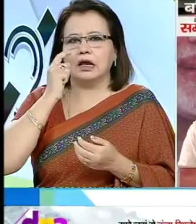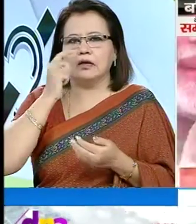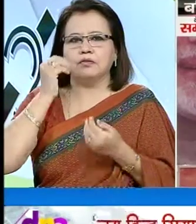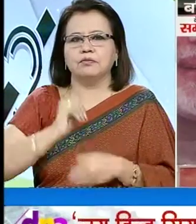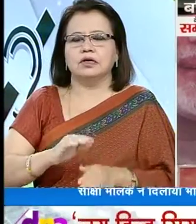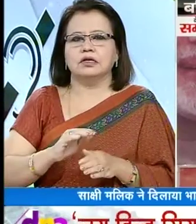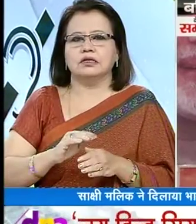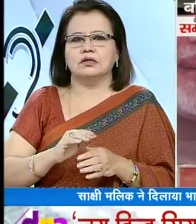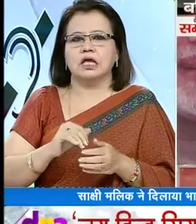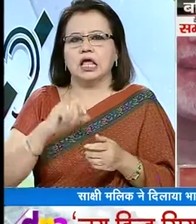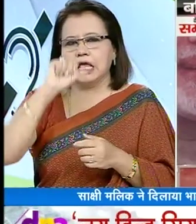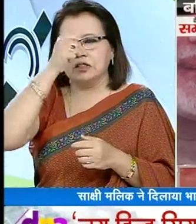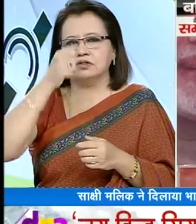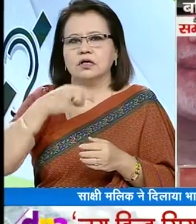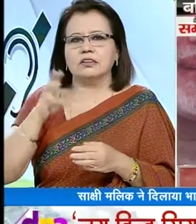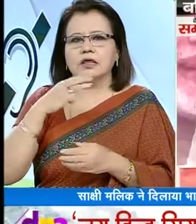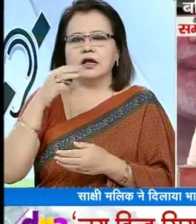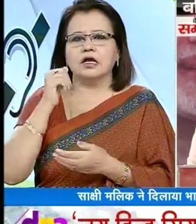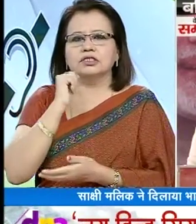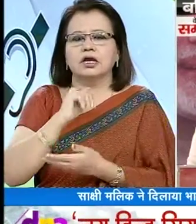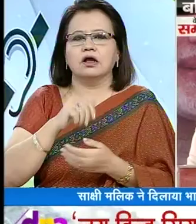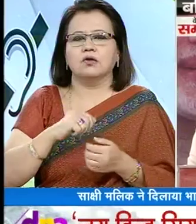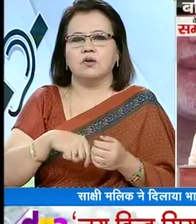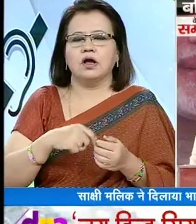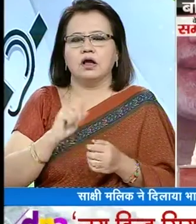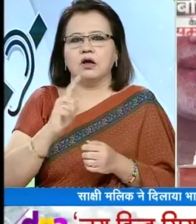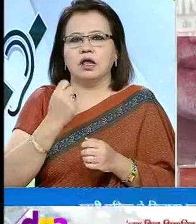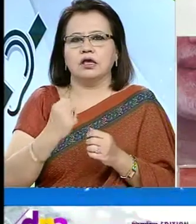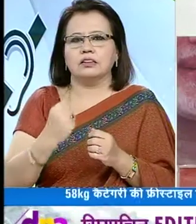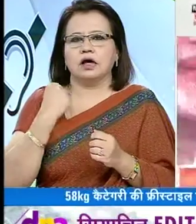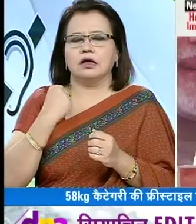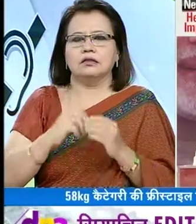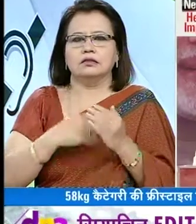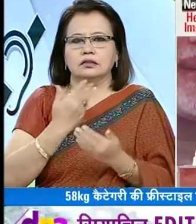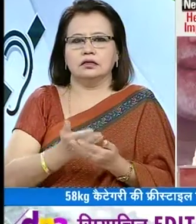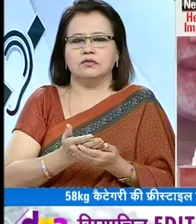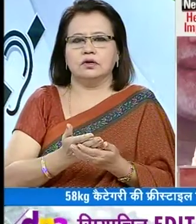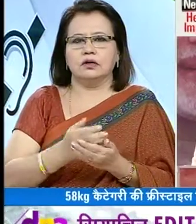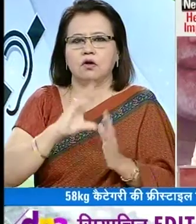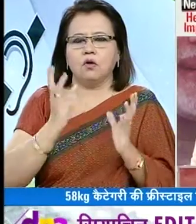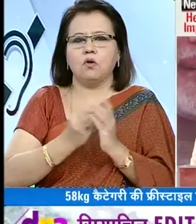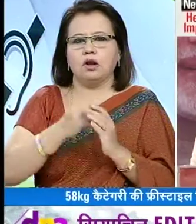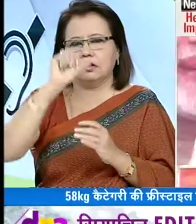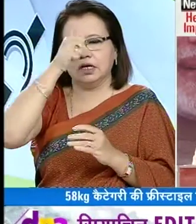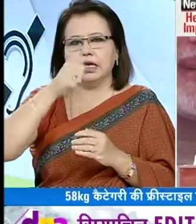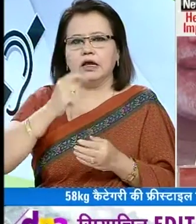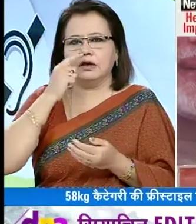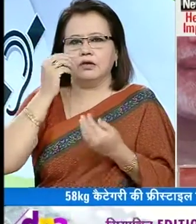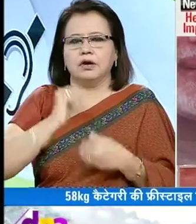ने हंदुस्तान की तिरंगे जंडे को नई ताकत दी है देश की इस बेटी को बहुत बहुत